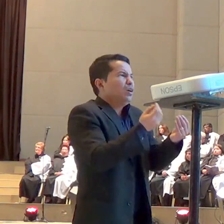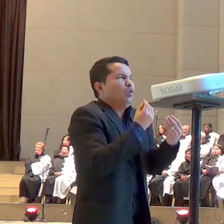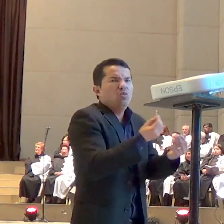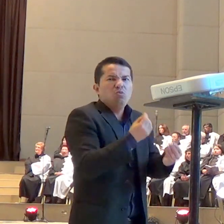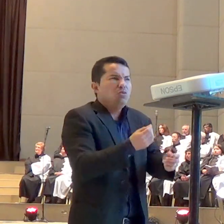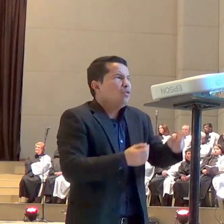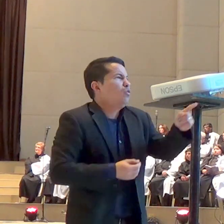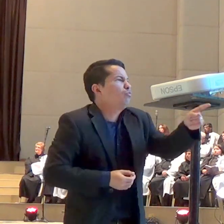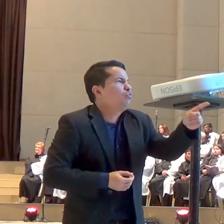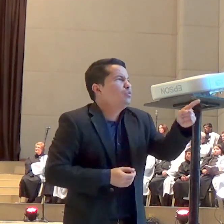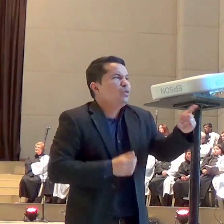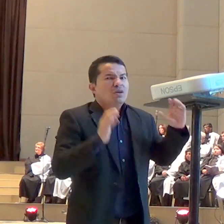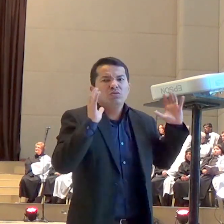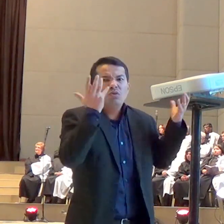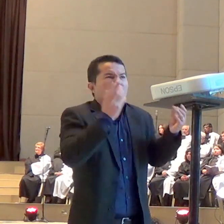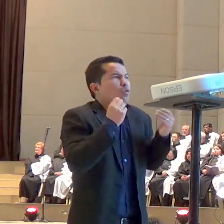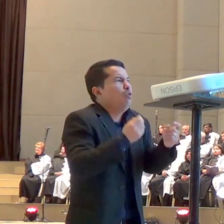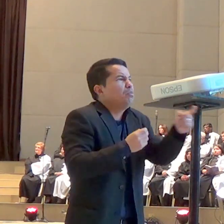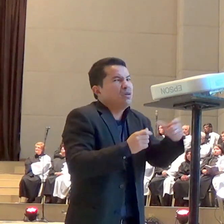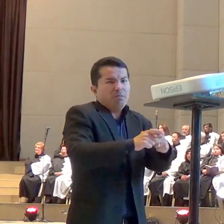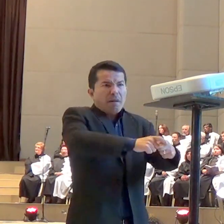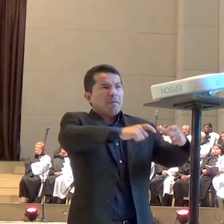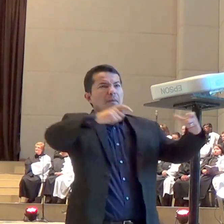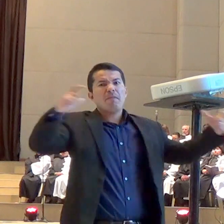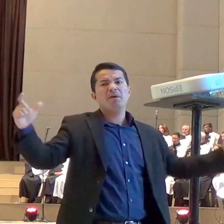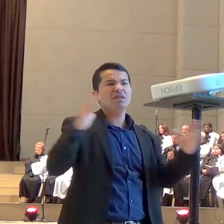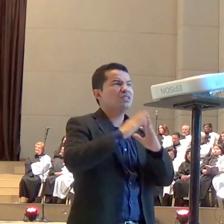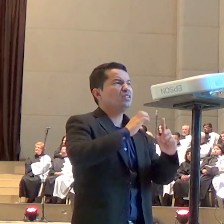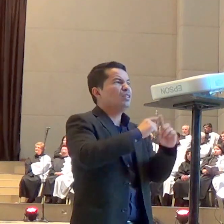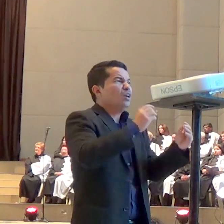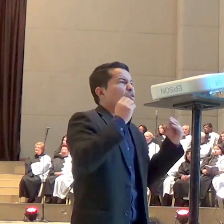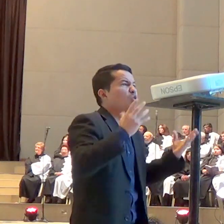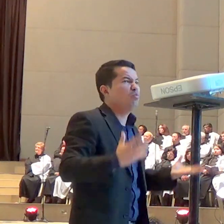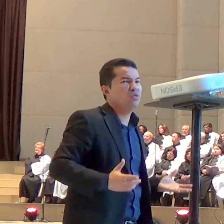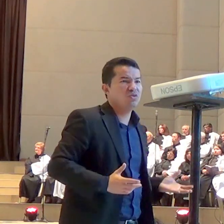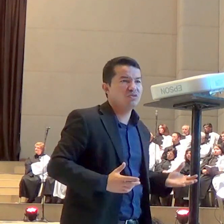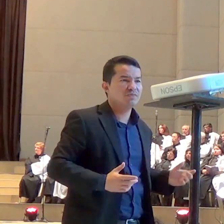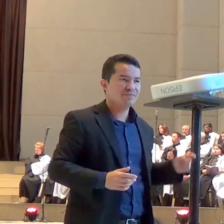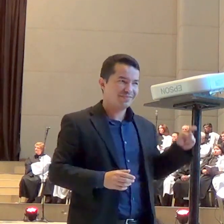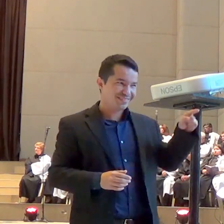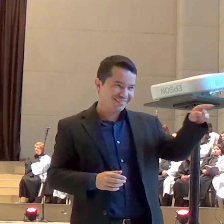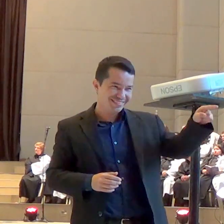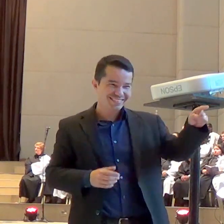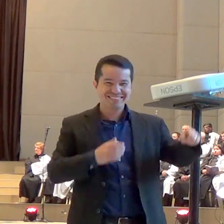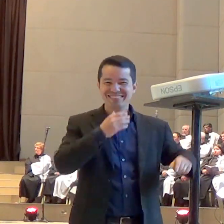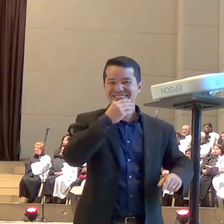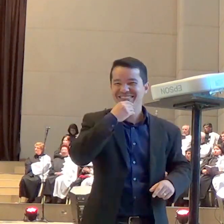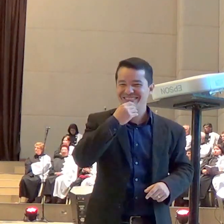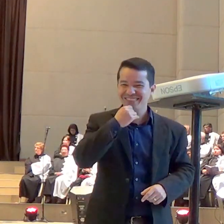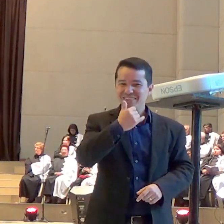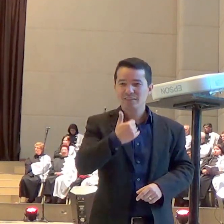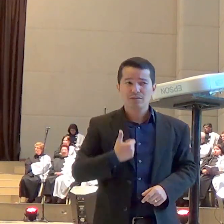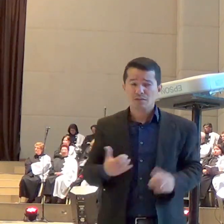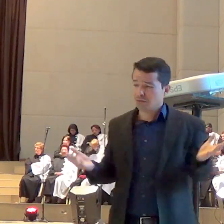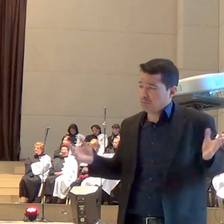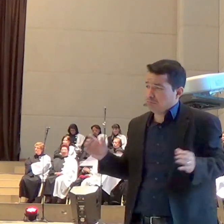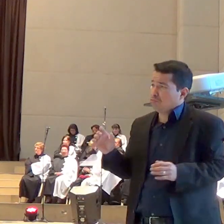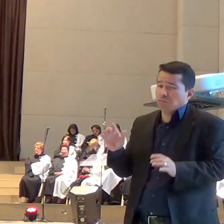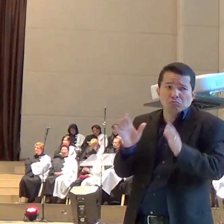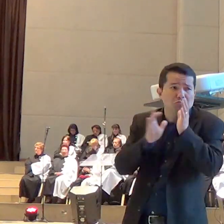operando? Como é que funciona isso? Ele disse assim, olha, antes de vir para cá, eu batizei um grande número de pessoas de uma única família.